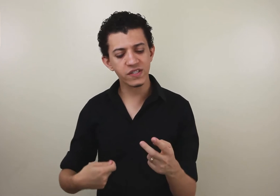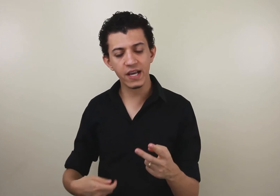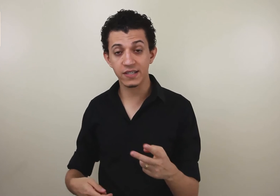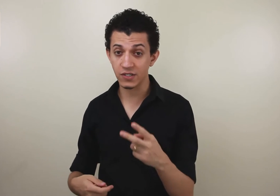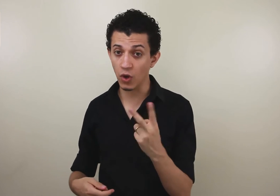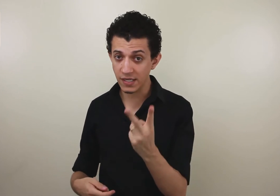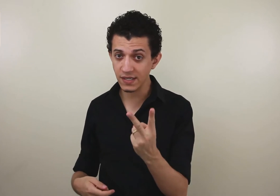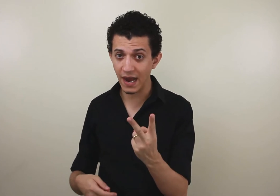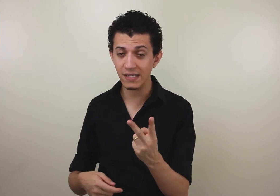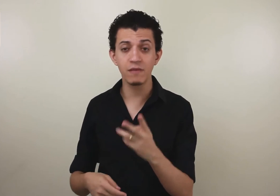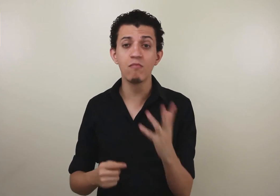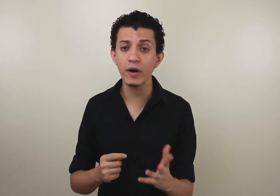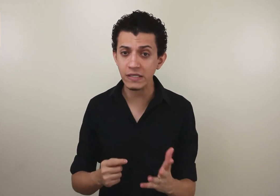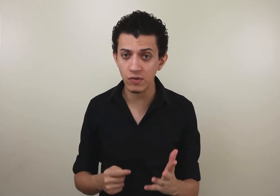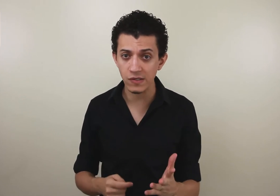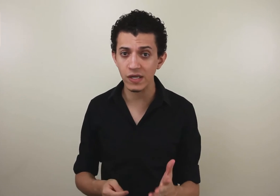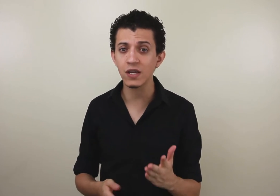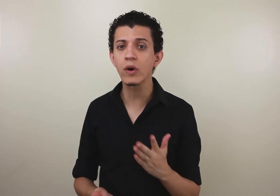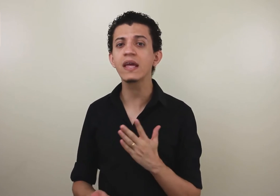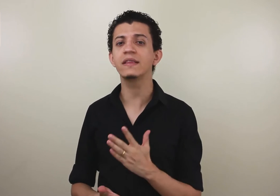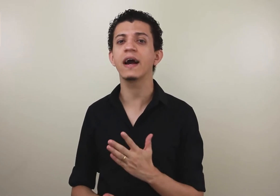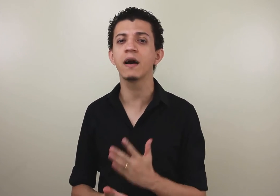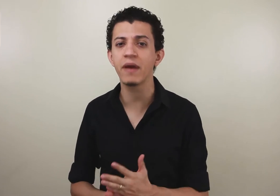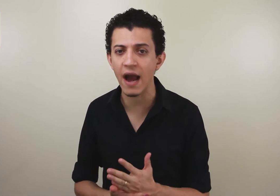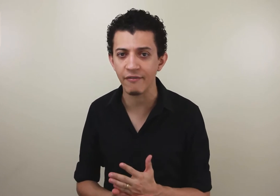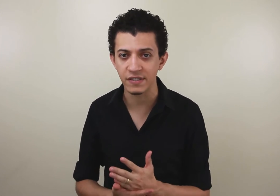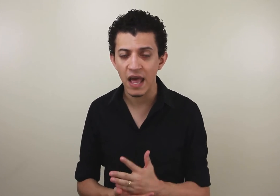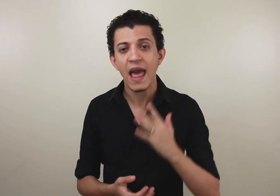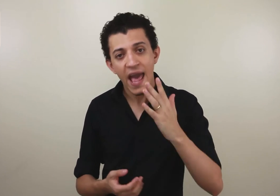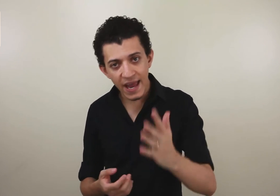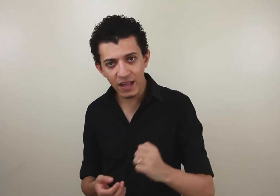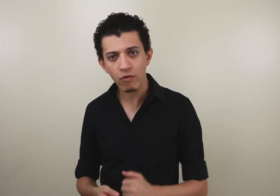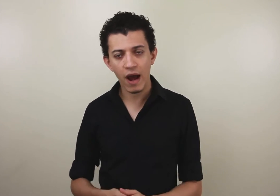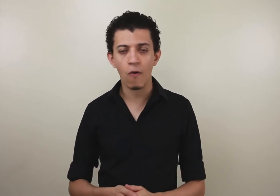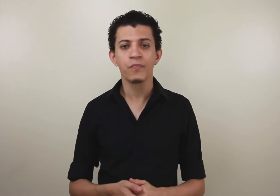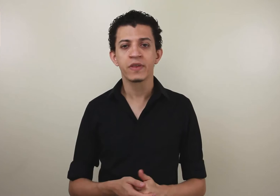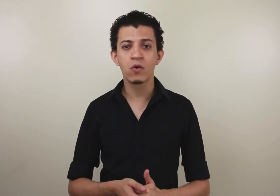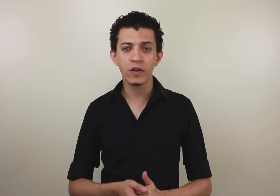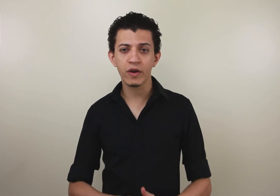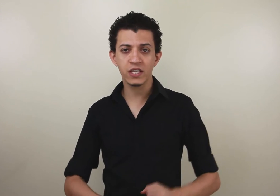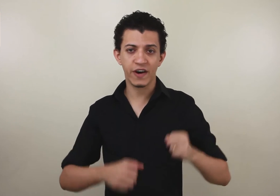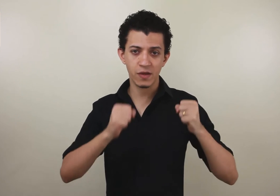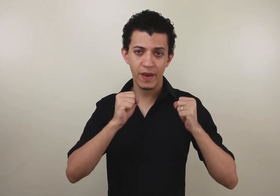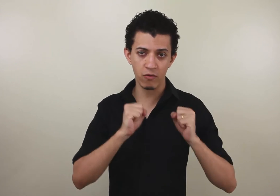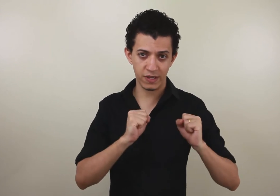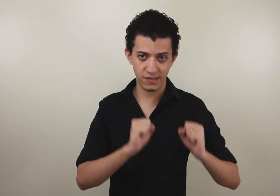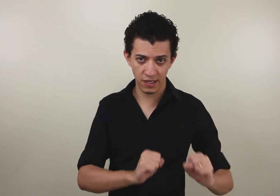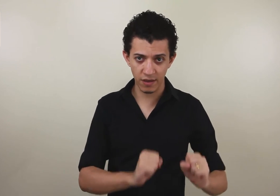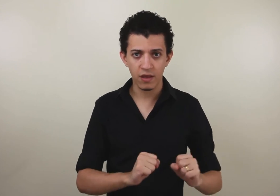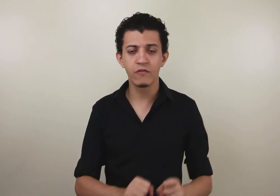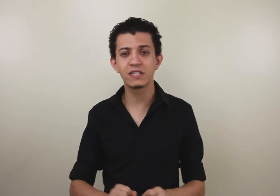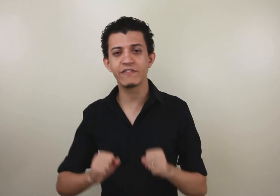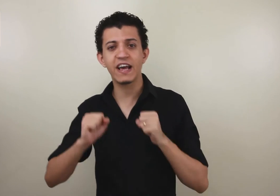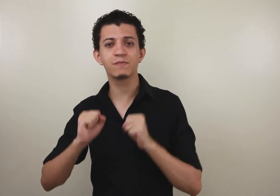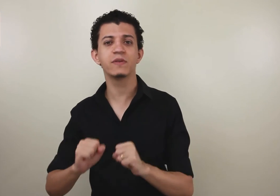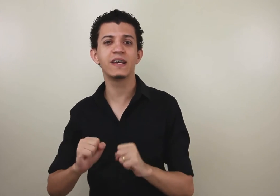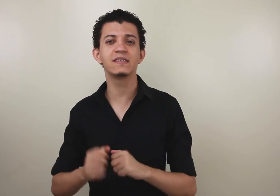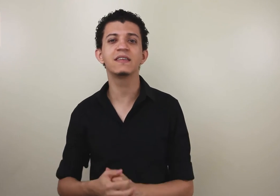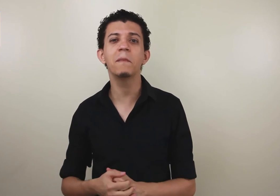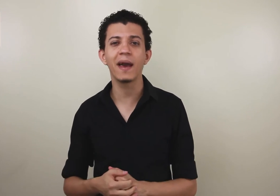seja, esses dois sinais, em muitas situações, são intercambiáveis. É natural que quando alguém te faz a pergunta assim, você vá responder assim também.